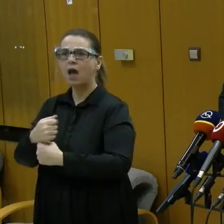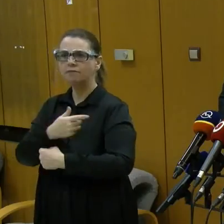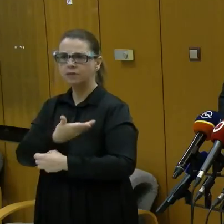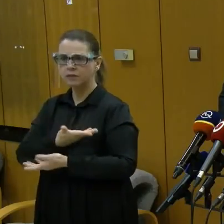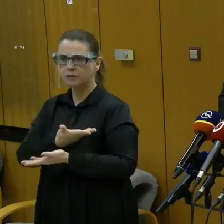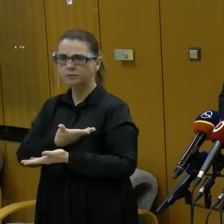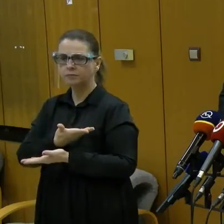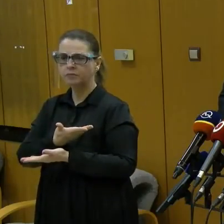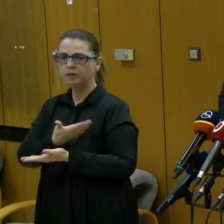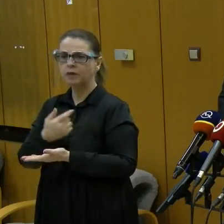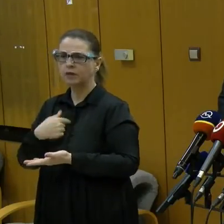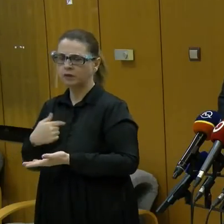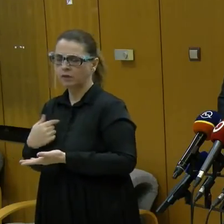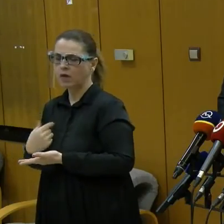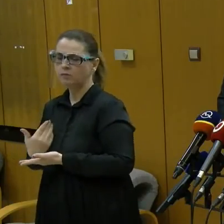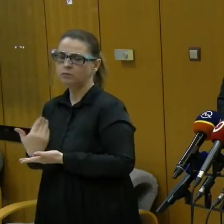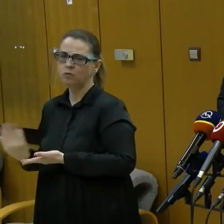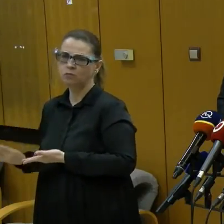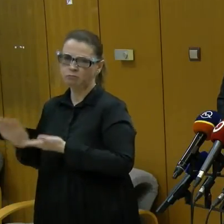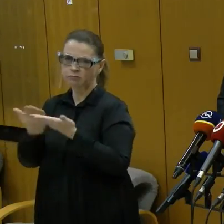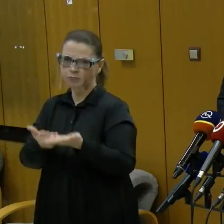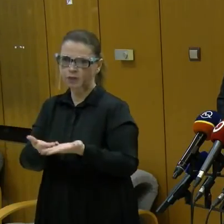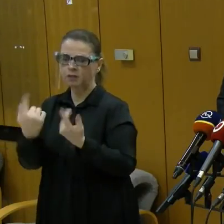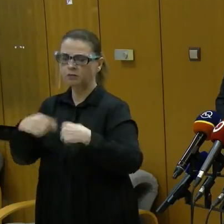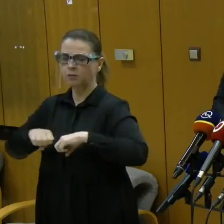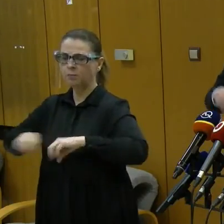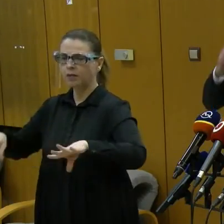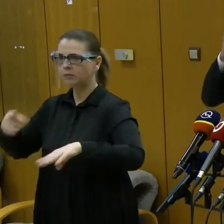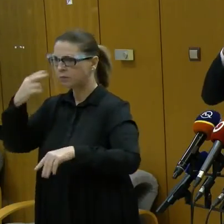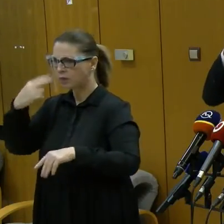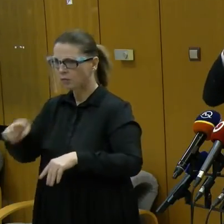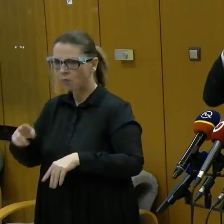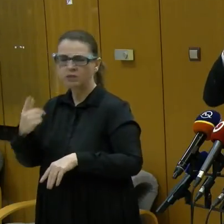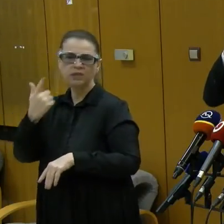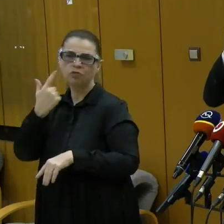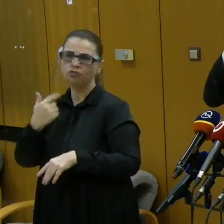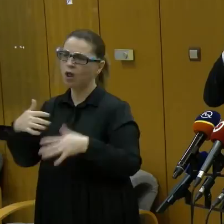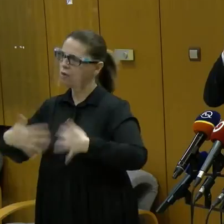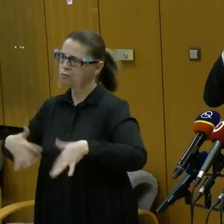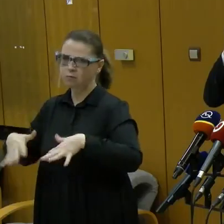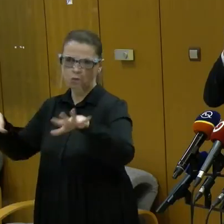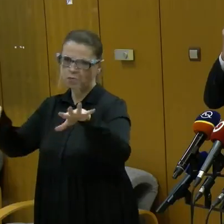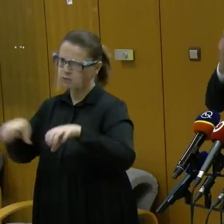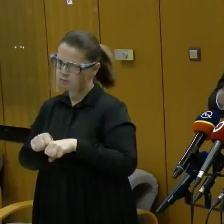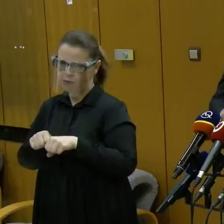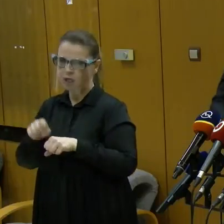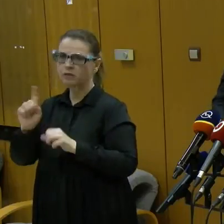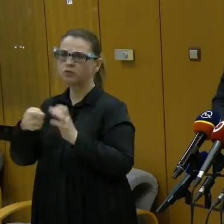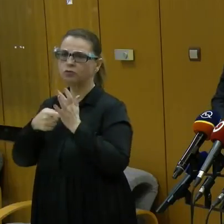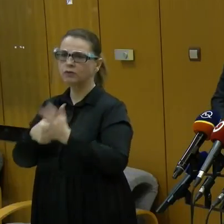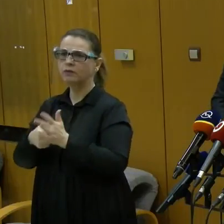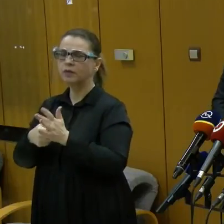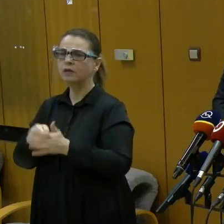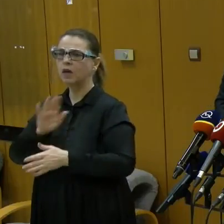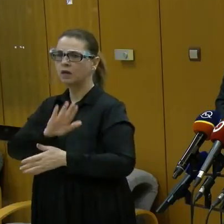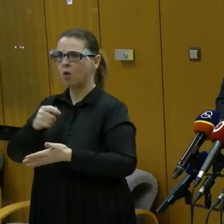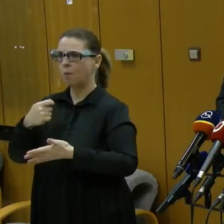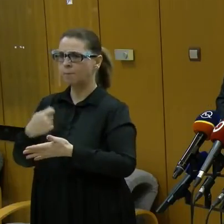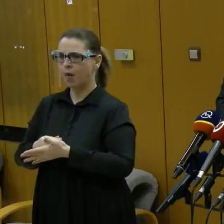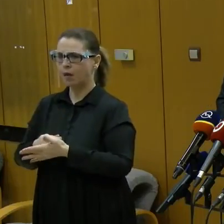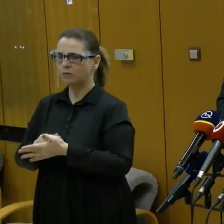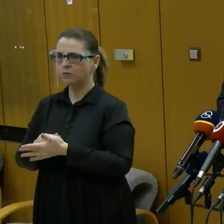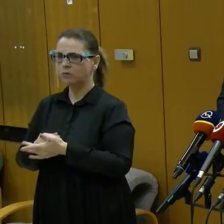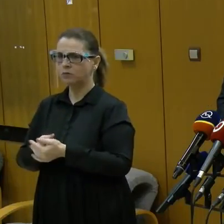som priniesol z pandemickej komisie, zviál nebol schválený v zmysle, čo sa týka jeho platnosti,